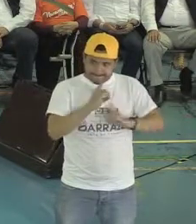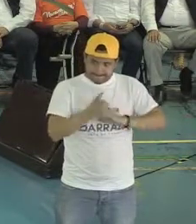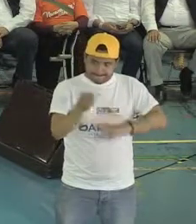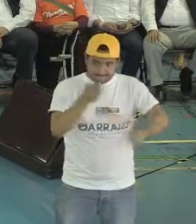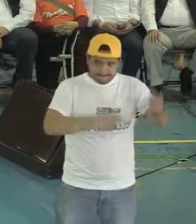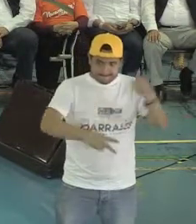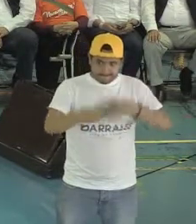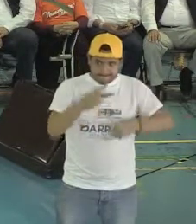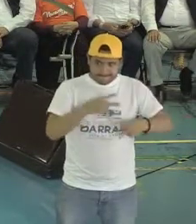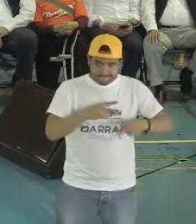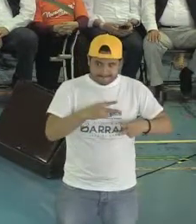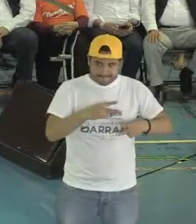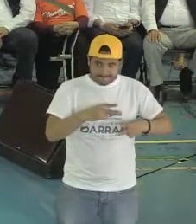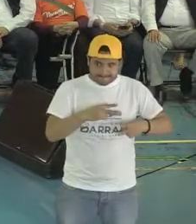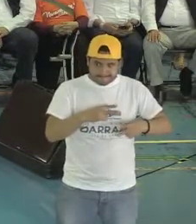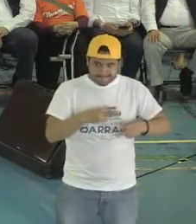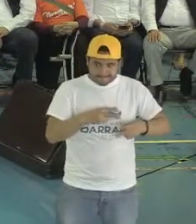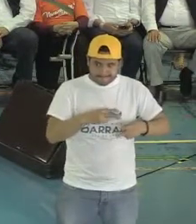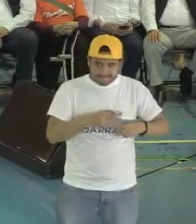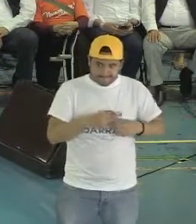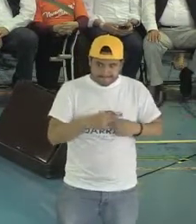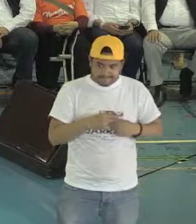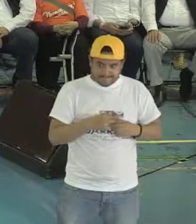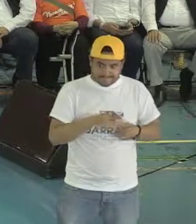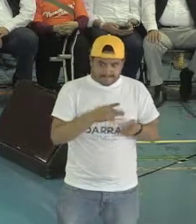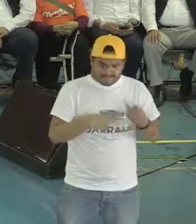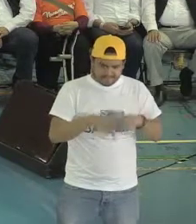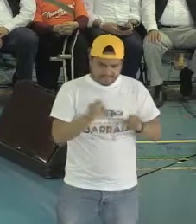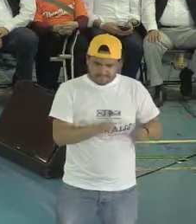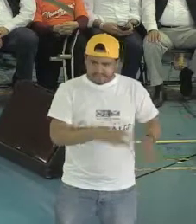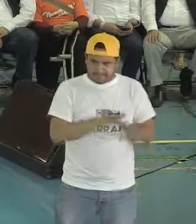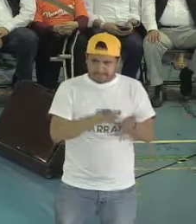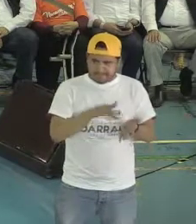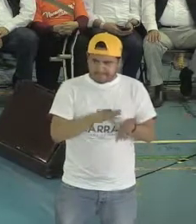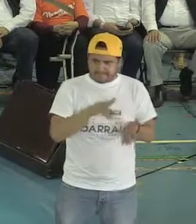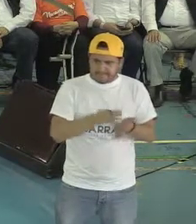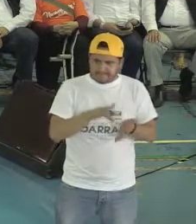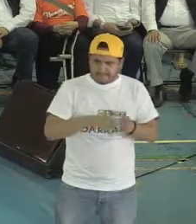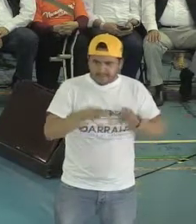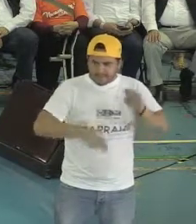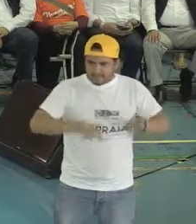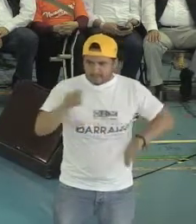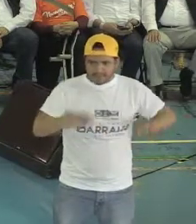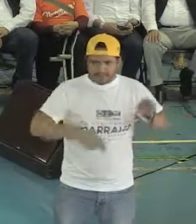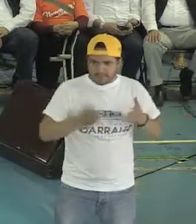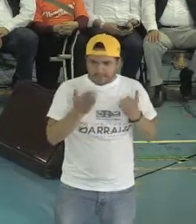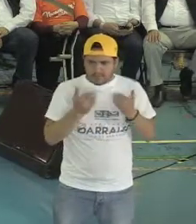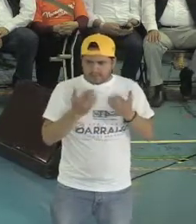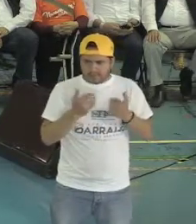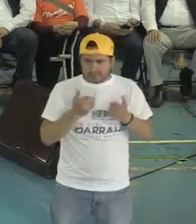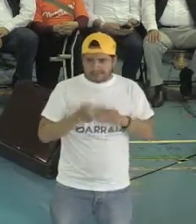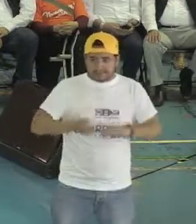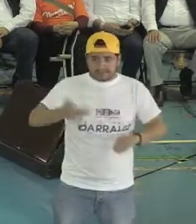abandonando el apoyo, hemos venido bajando nuestro nivel de participación. Veníamos